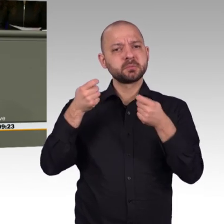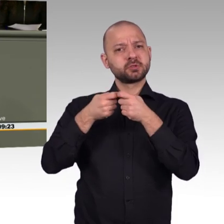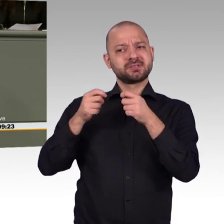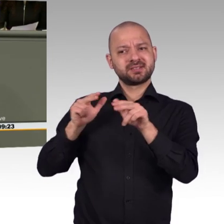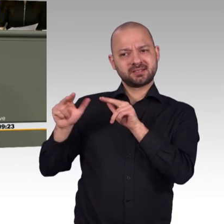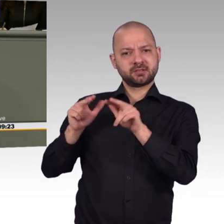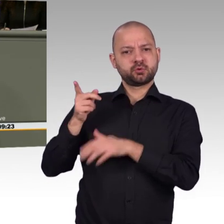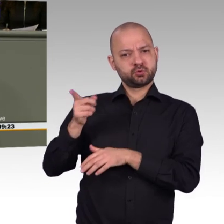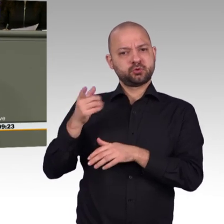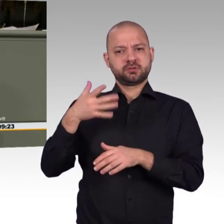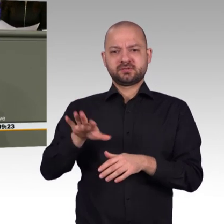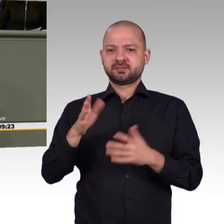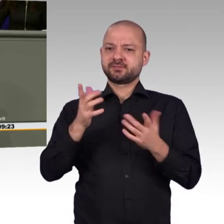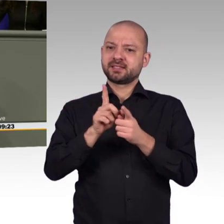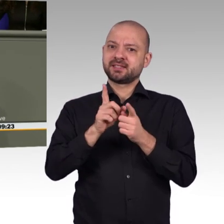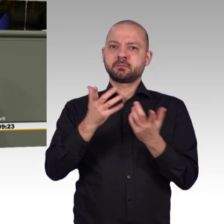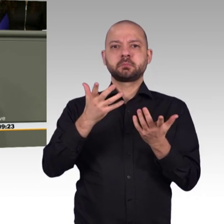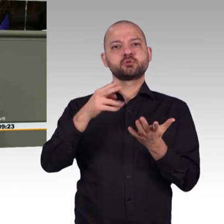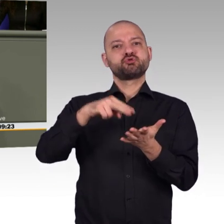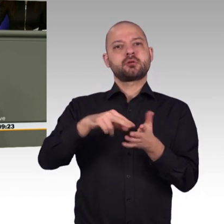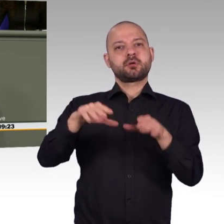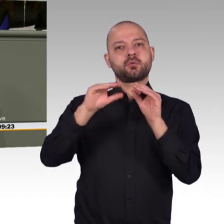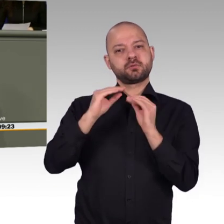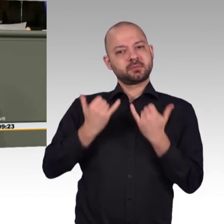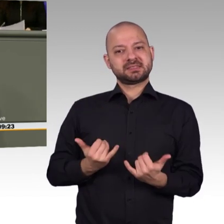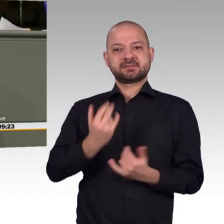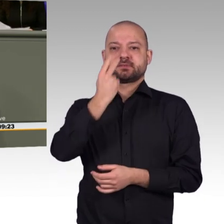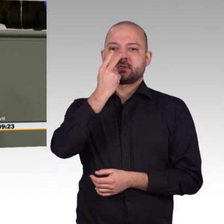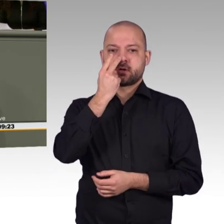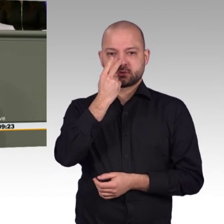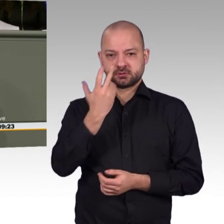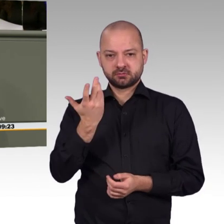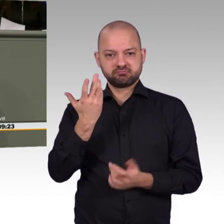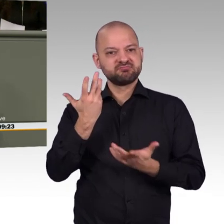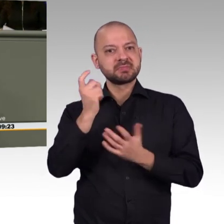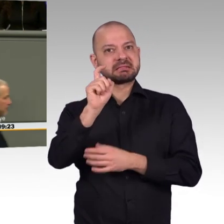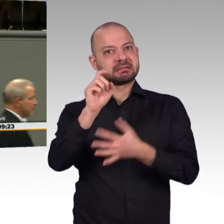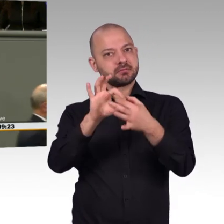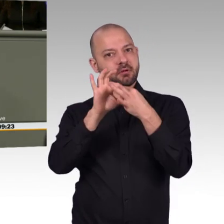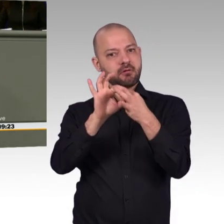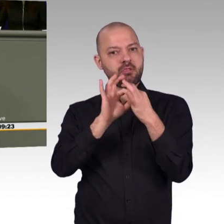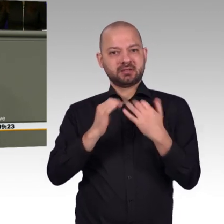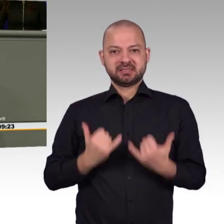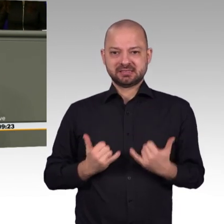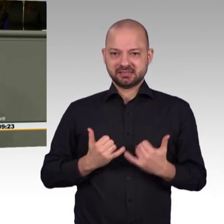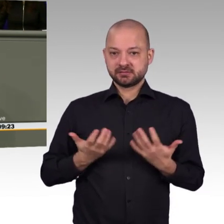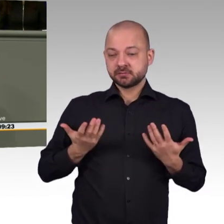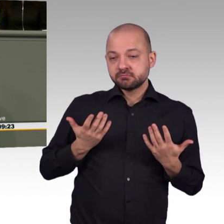dann muss ich leider davon ausgehen, dass es keine Strategie gibt. Und ich muss wahrscheinlich auch davon ausgehen, dass es keine mehr geben wird. Sie haben hier ein